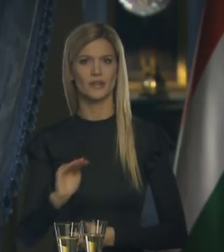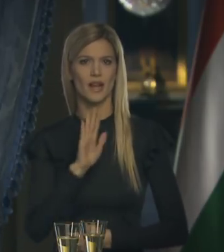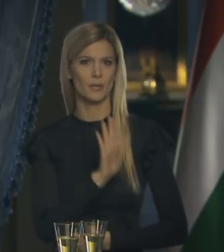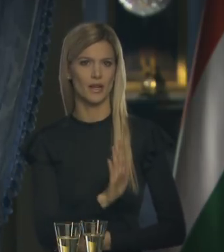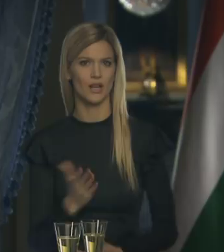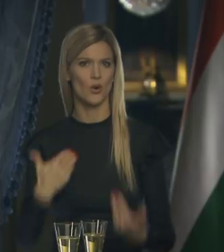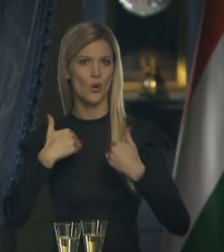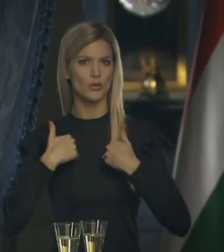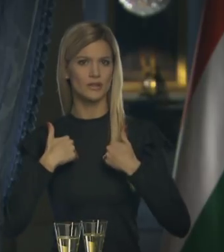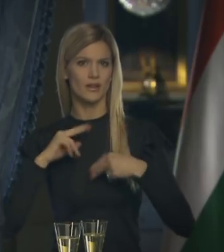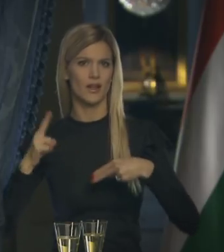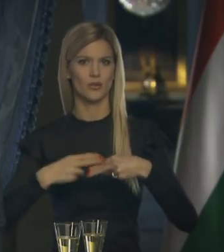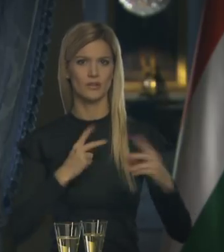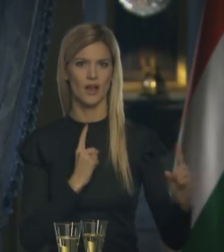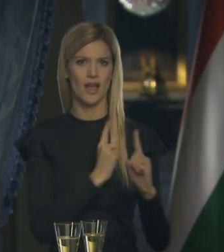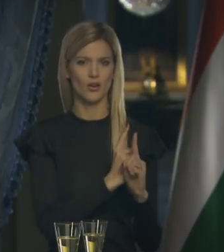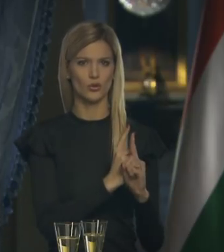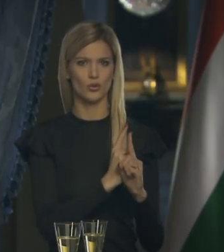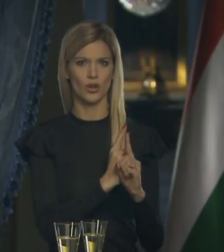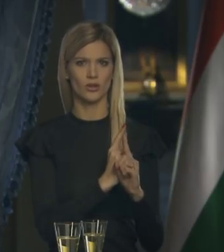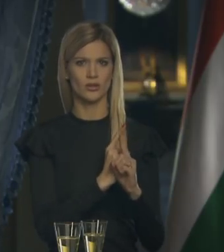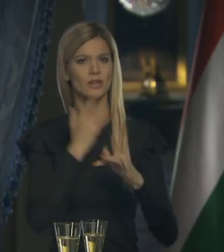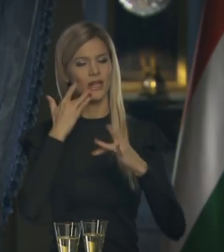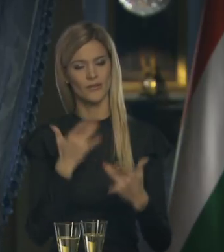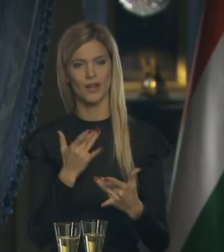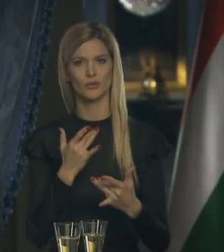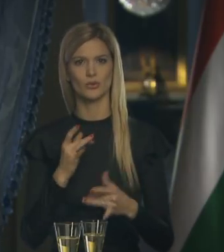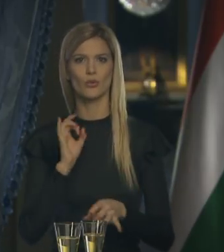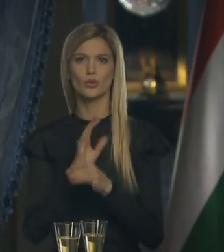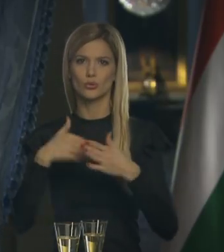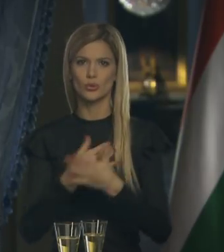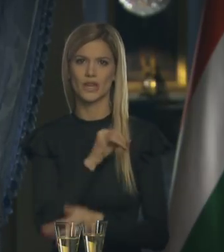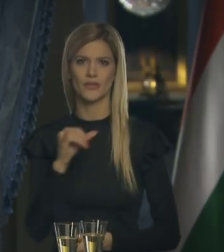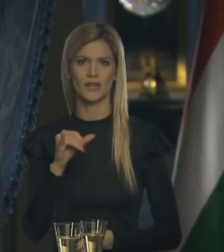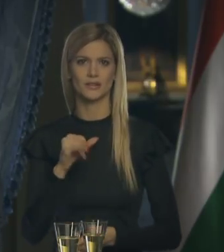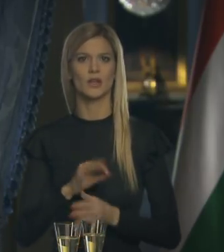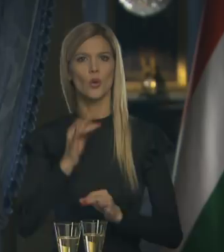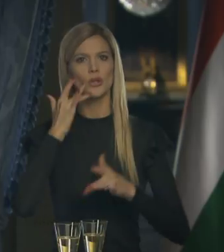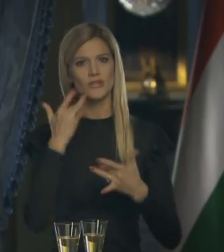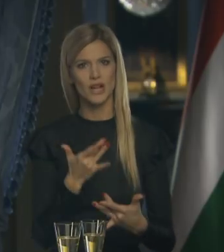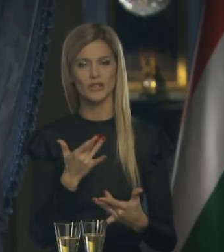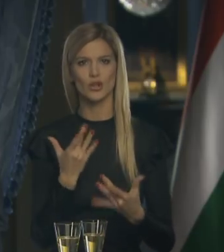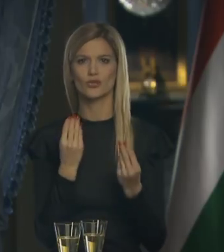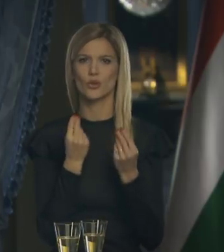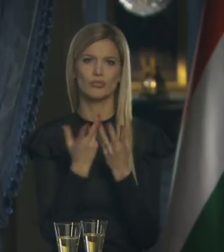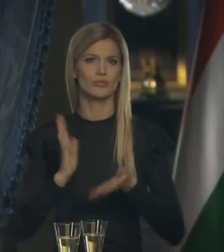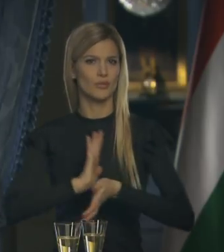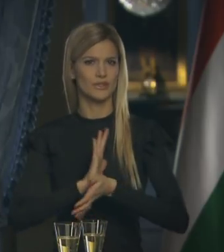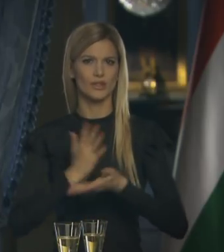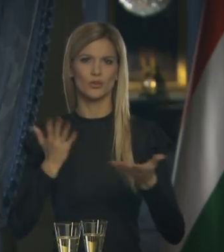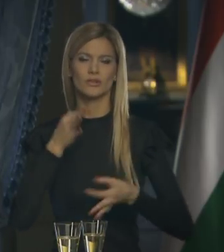gyermekeinknek, ahozzánk legközelebb állóknak kívánunk boldog új évet, a jó kívánságok sokassága bizonyítja,